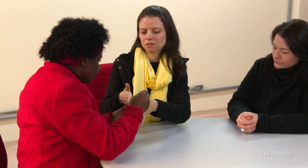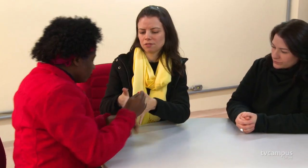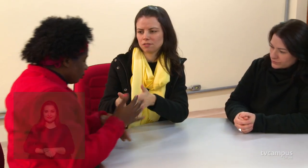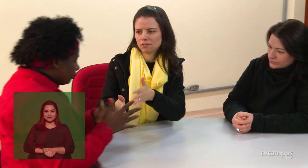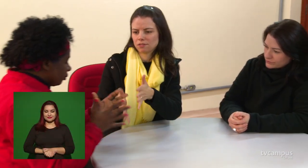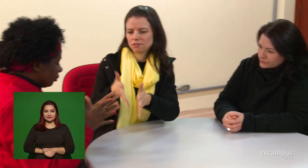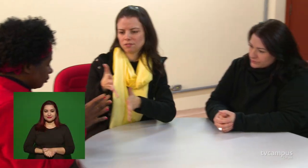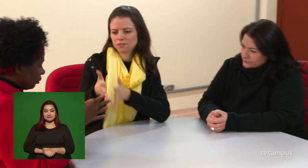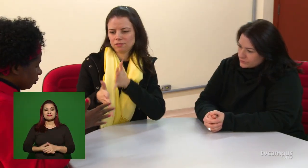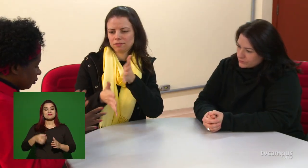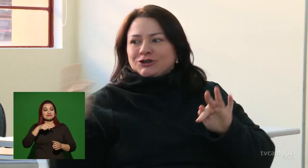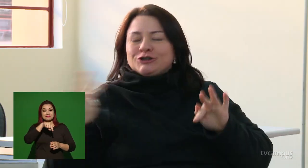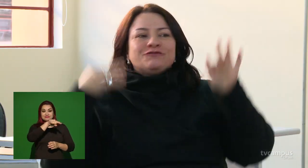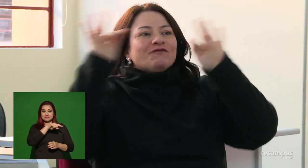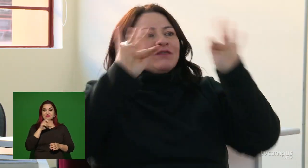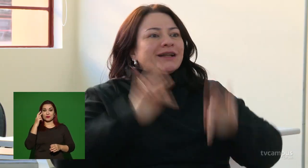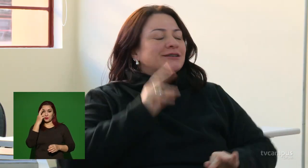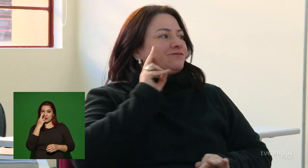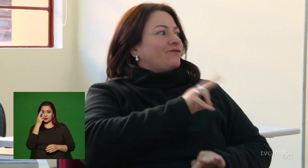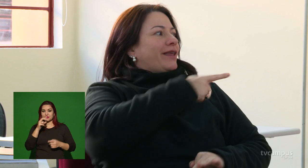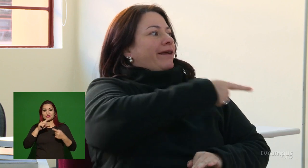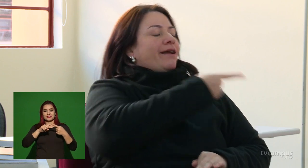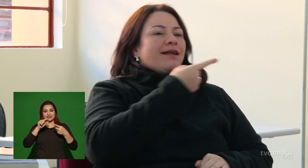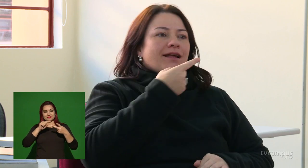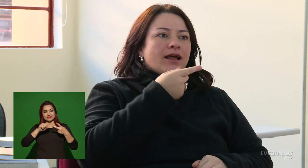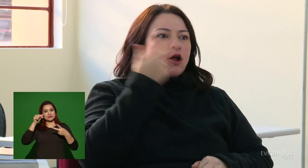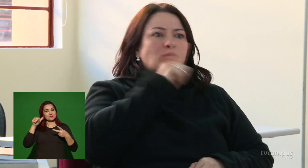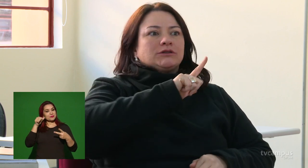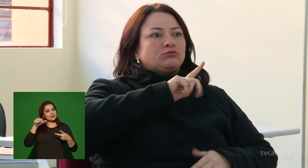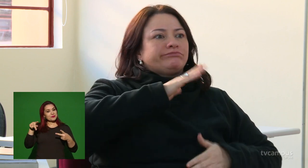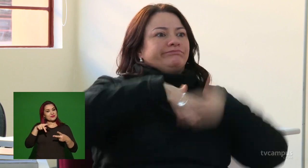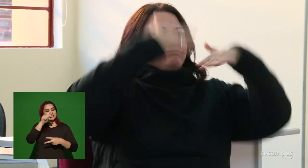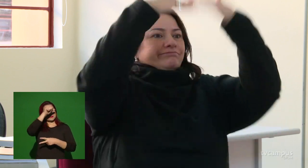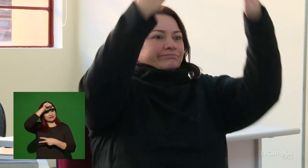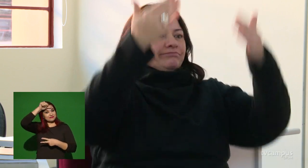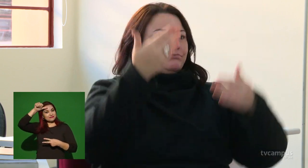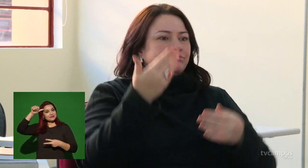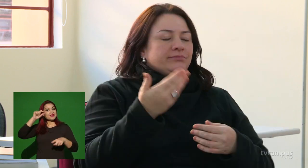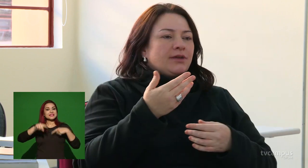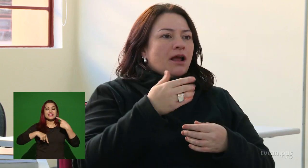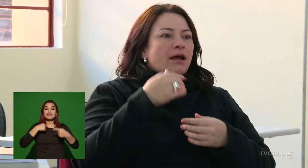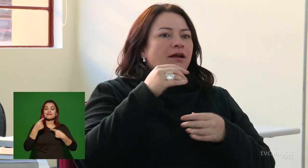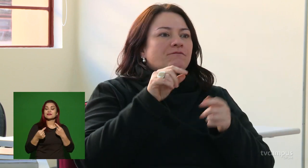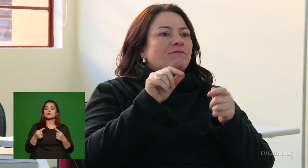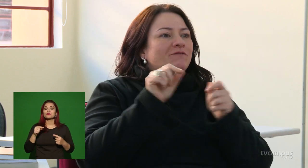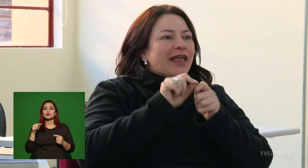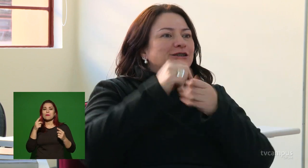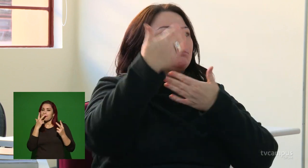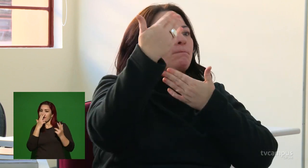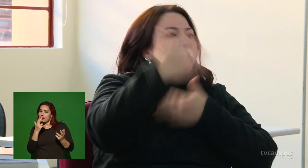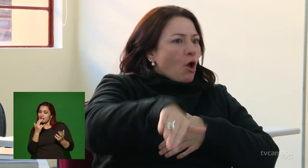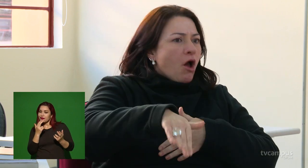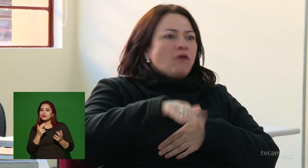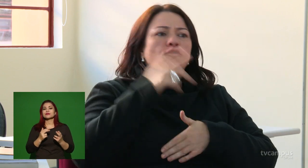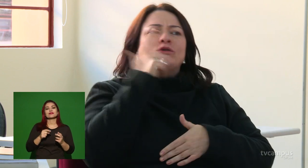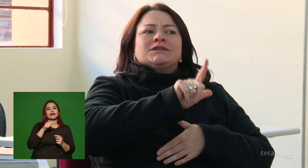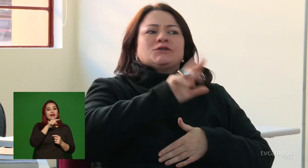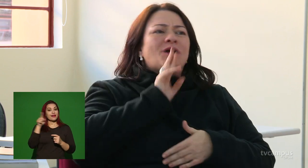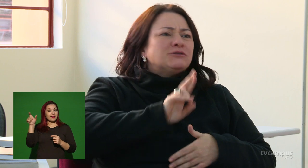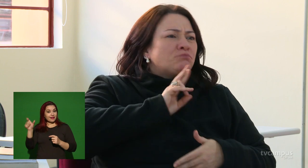E nesse caminho, Ruth e a professora Carilissa partilham de alguns desafios em comum. Carilissa é surda e leciona em cursos